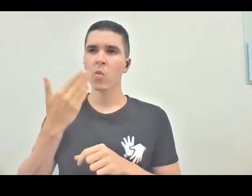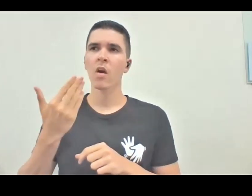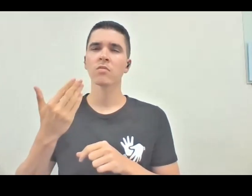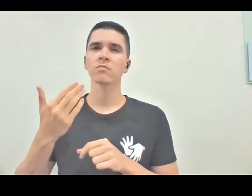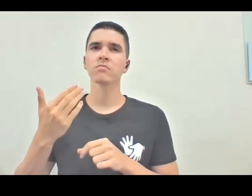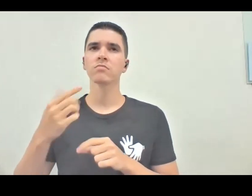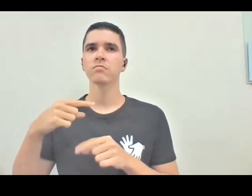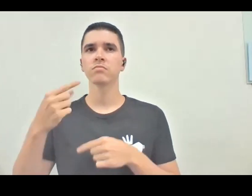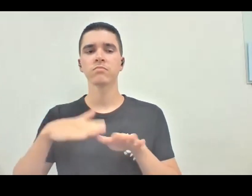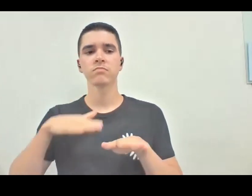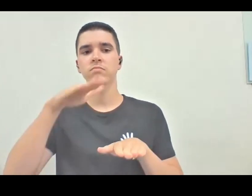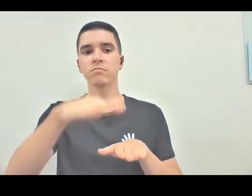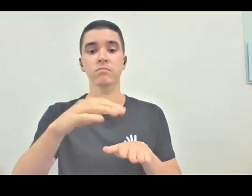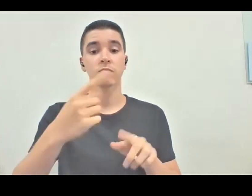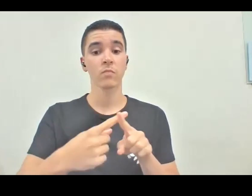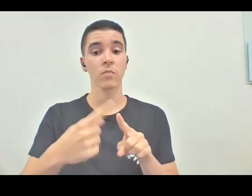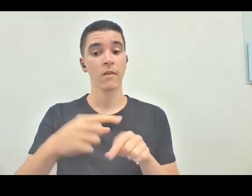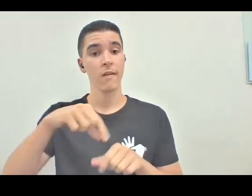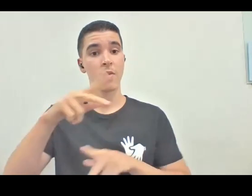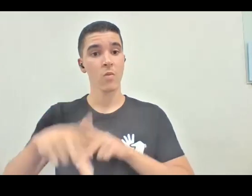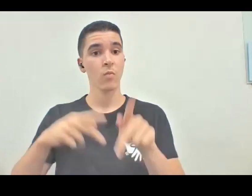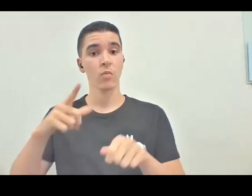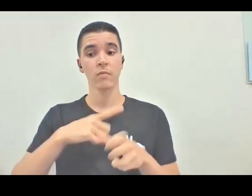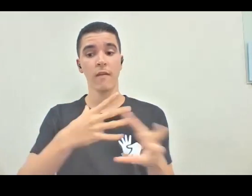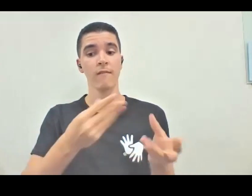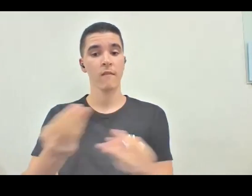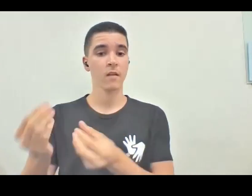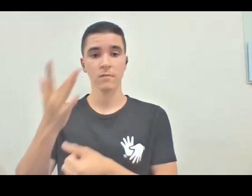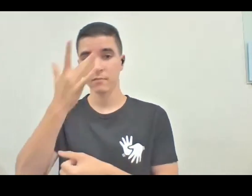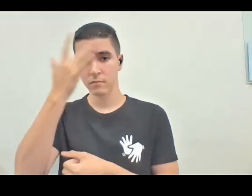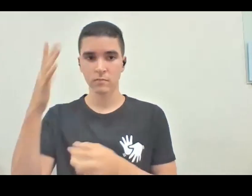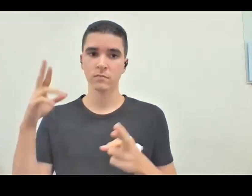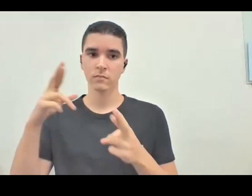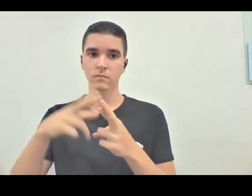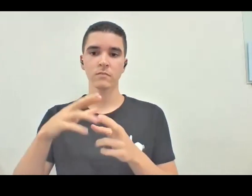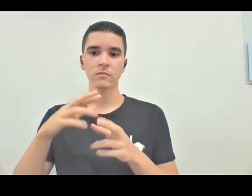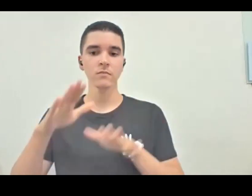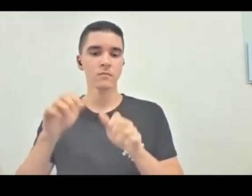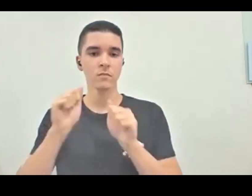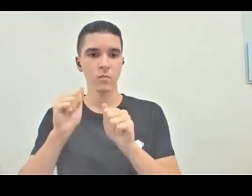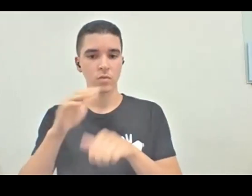tantas pessoas referência, talvez um fórum mesmo de conversa sobre isso, seja aqui nesse projeto, em outros, né,